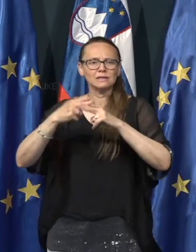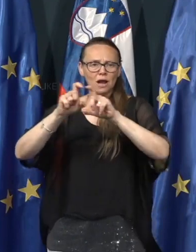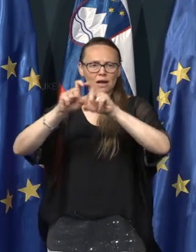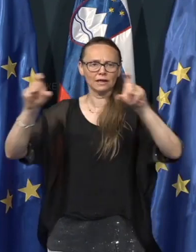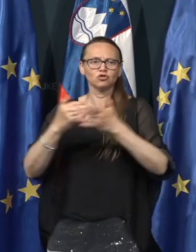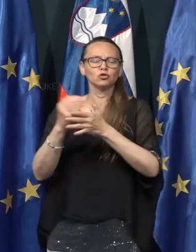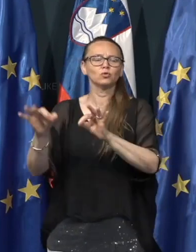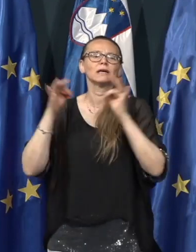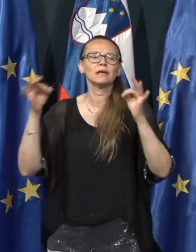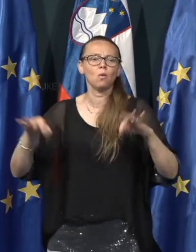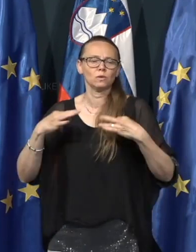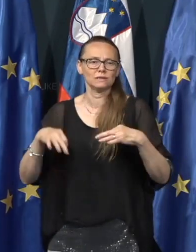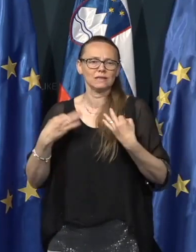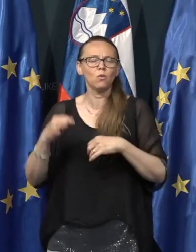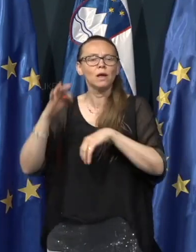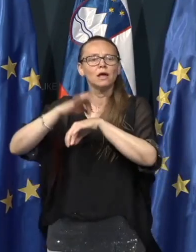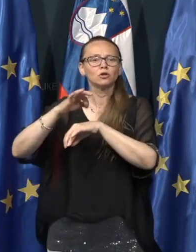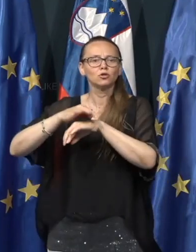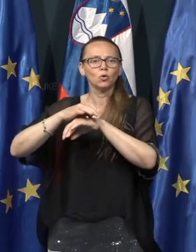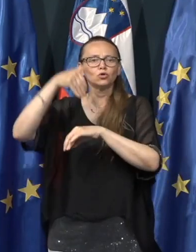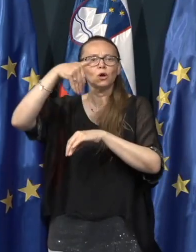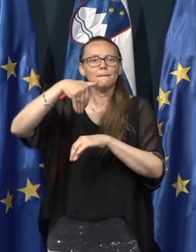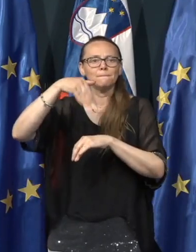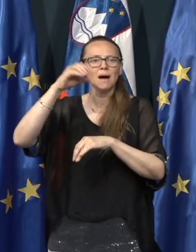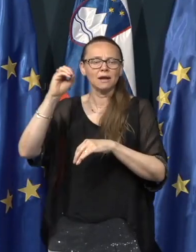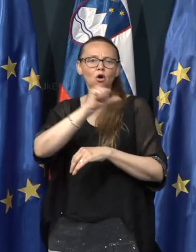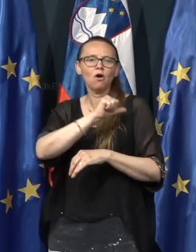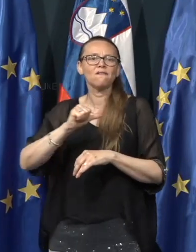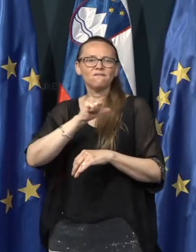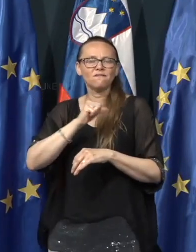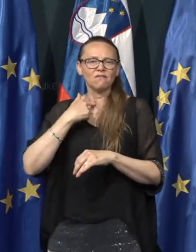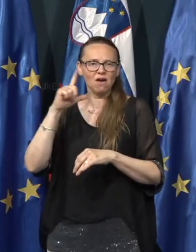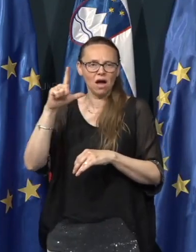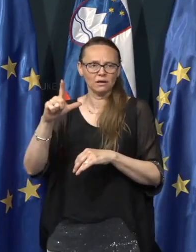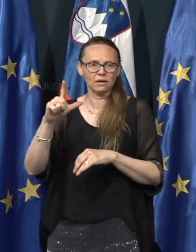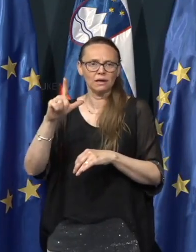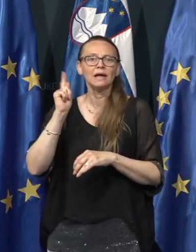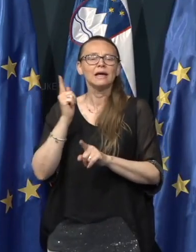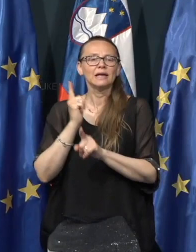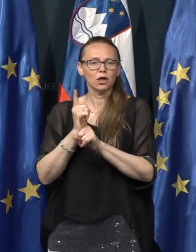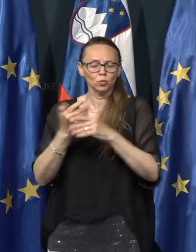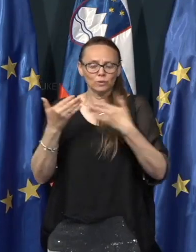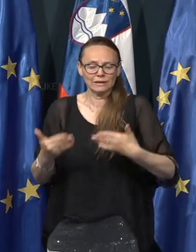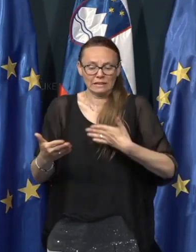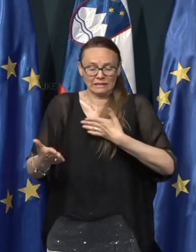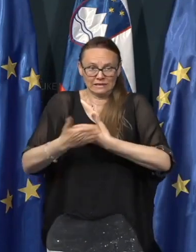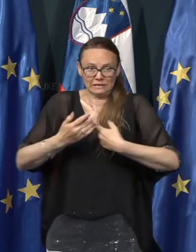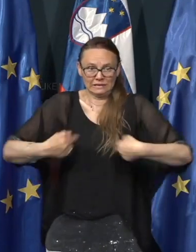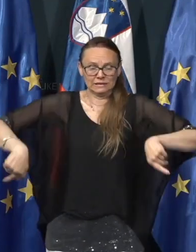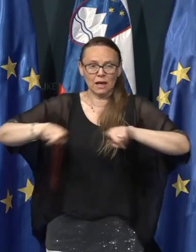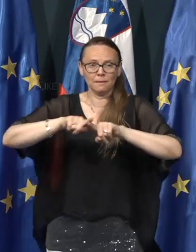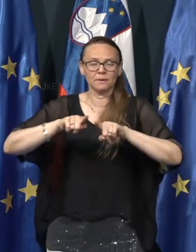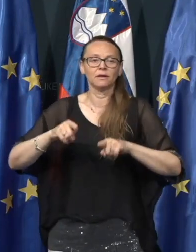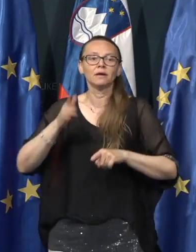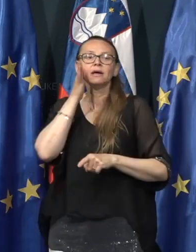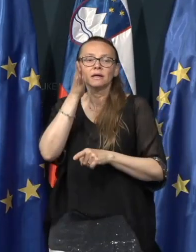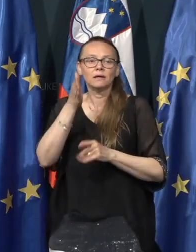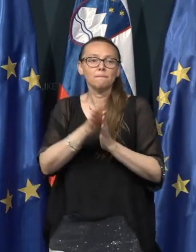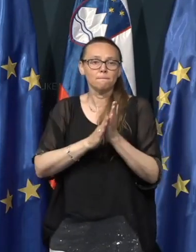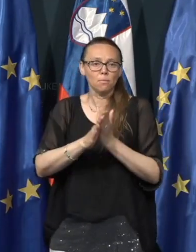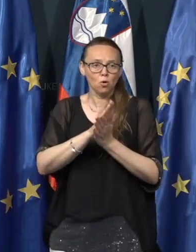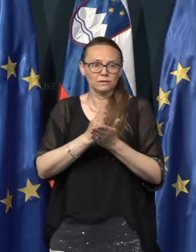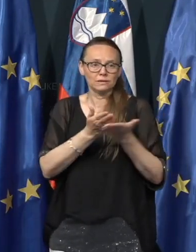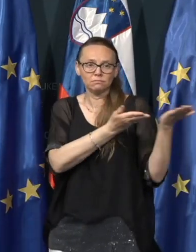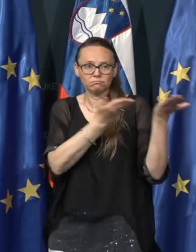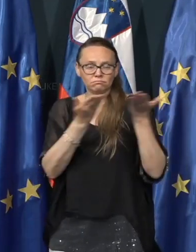za javno zdravje, dr. Marjo Fafangel, ki je tudi danes tukaj z nami. Prosim